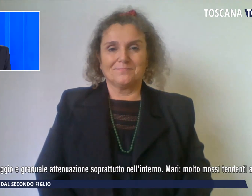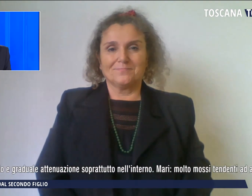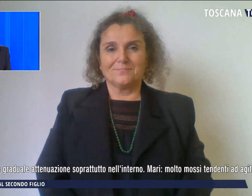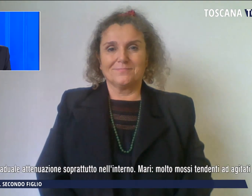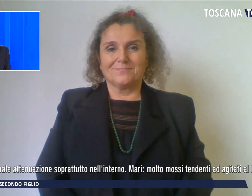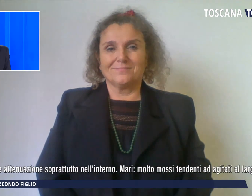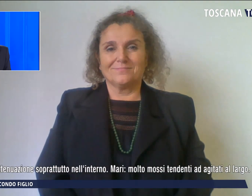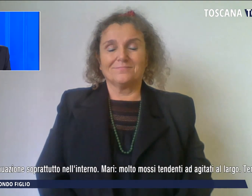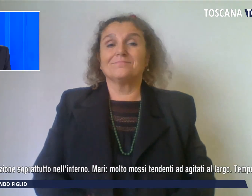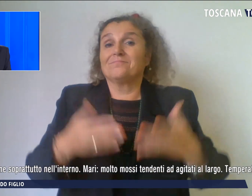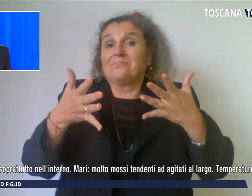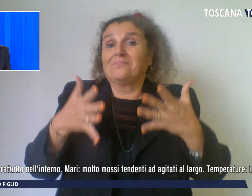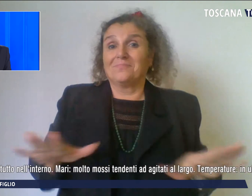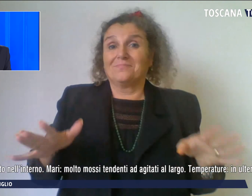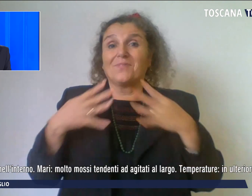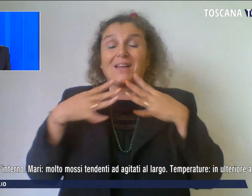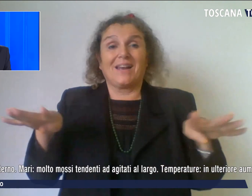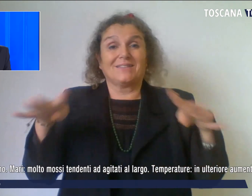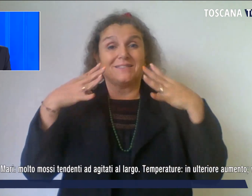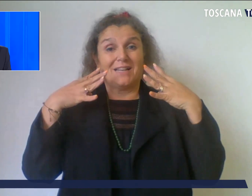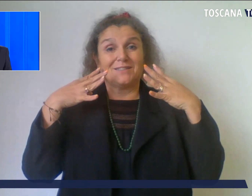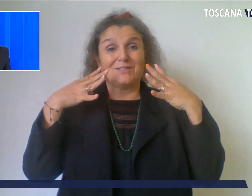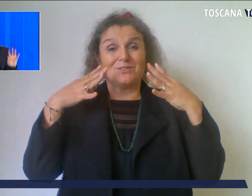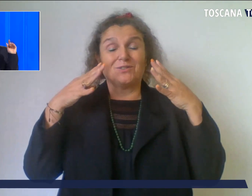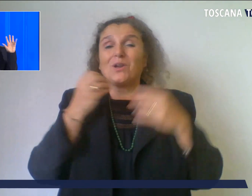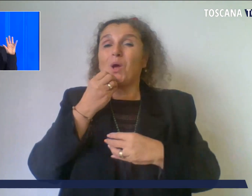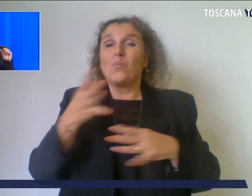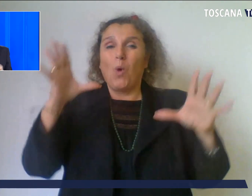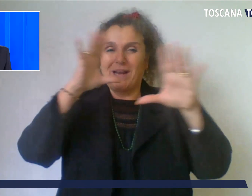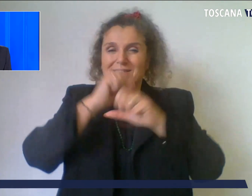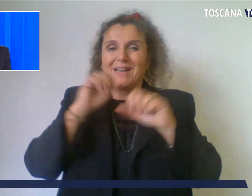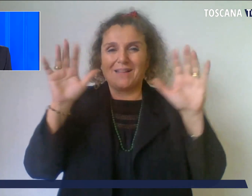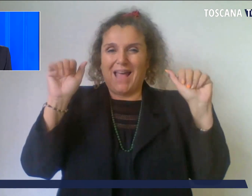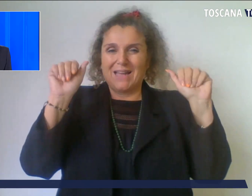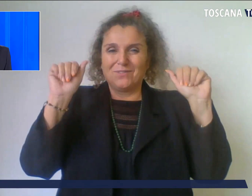Il telegiornale termina qui. Grazie per averci seguito. Buona serata a tutti e arrivederci.